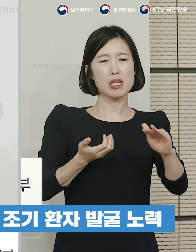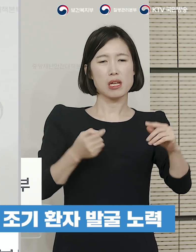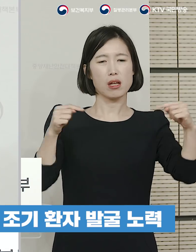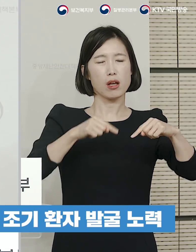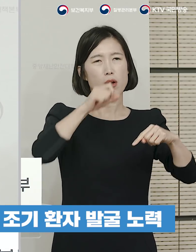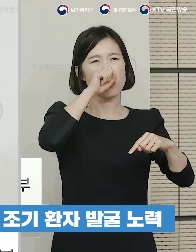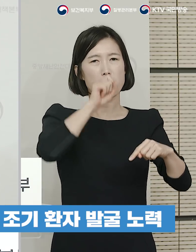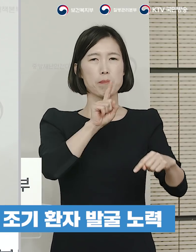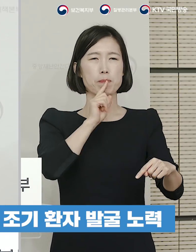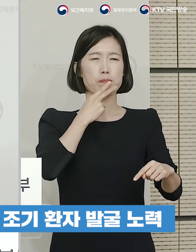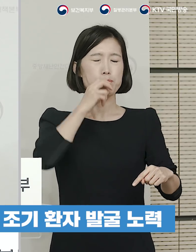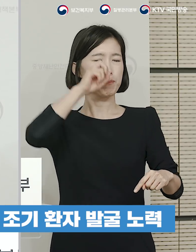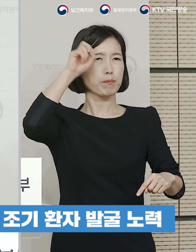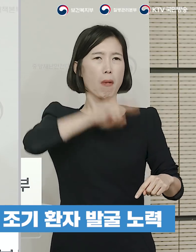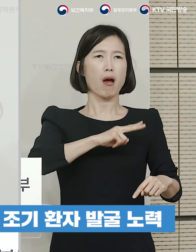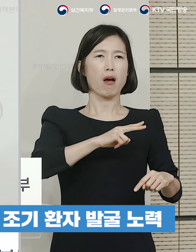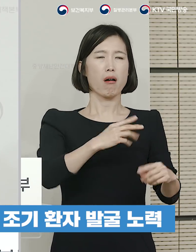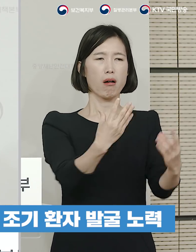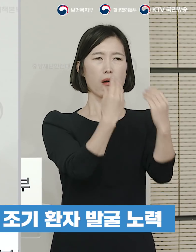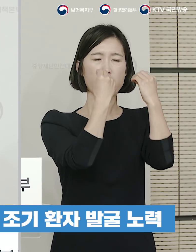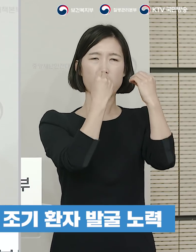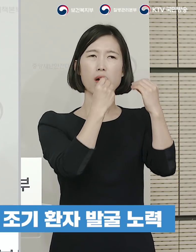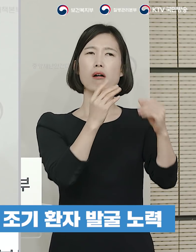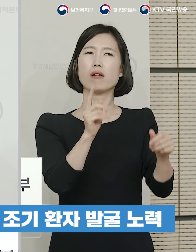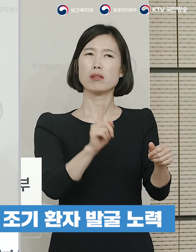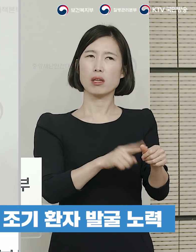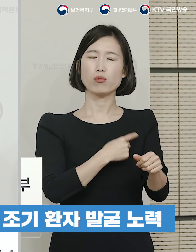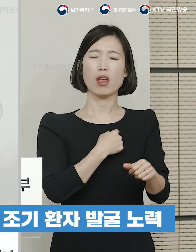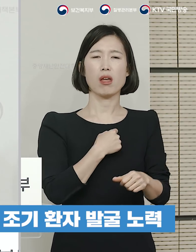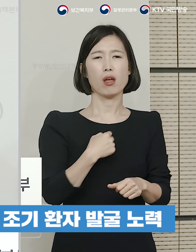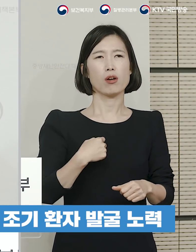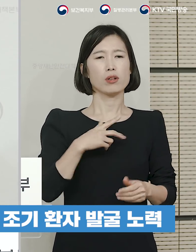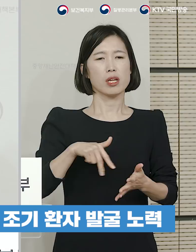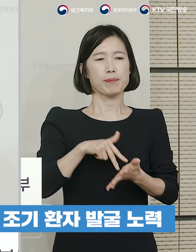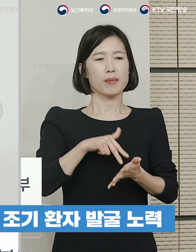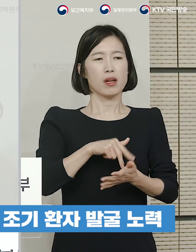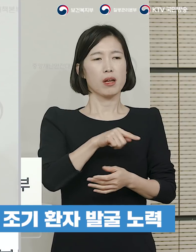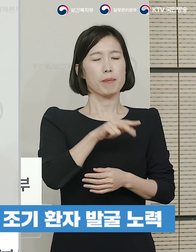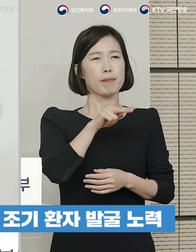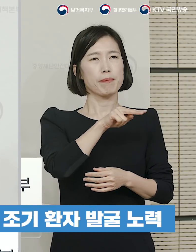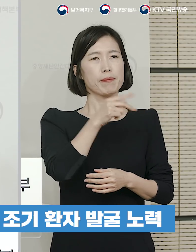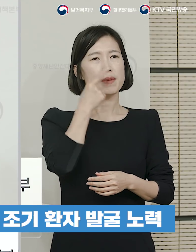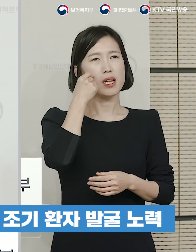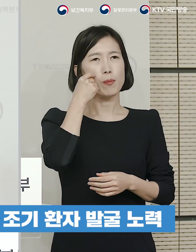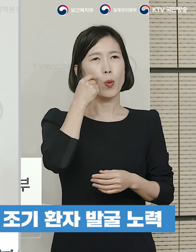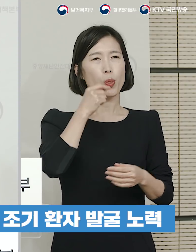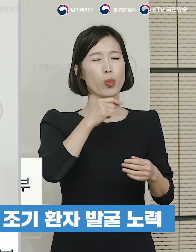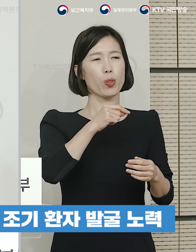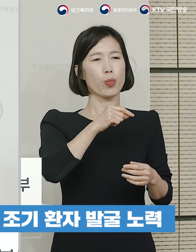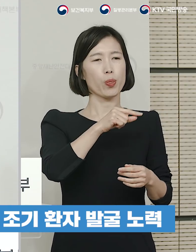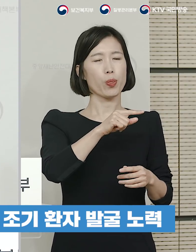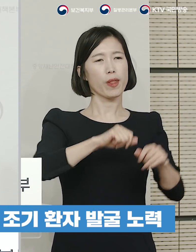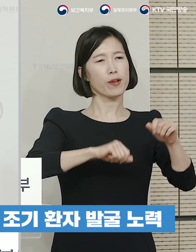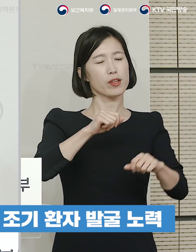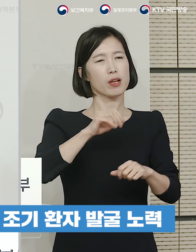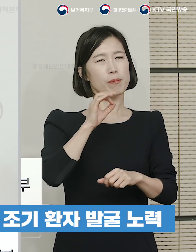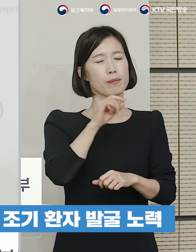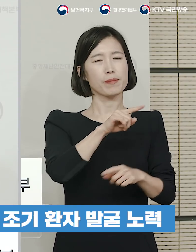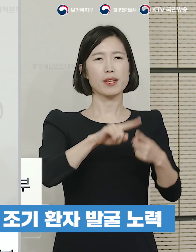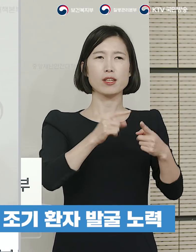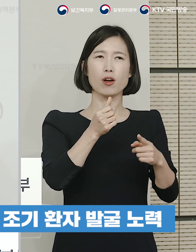일방적으로 발표가 되었기 때문에 저희도 이것이 어떠하다 이렇게